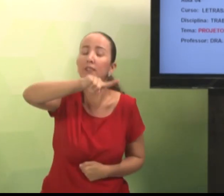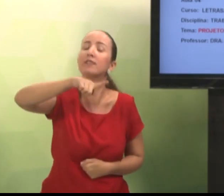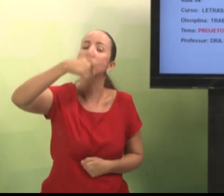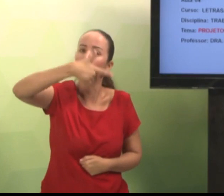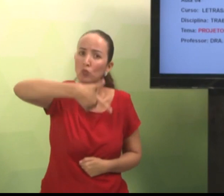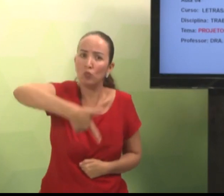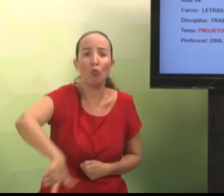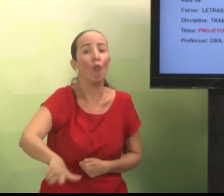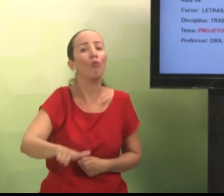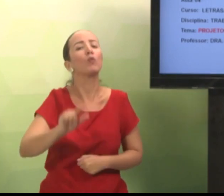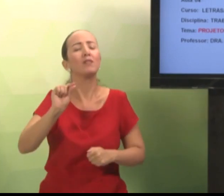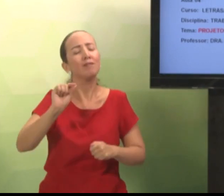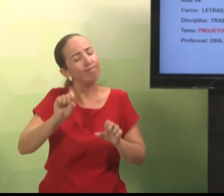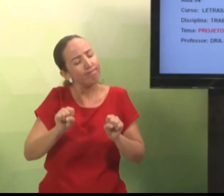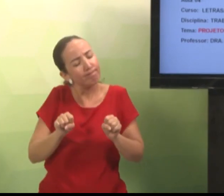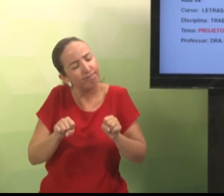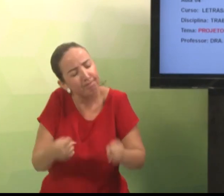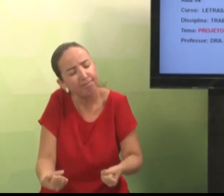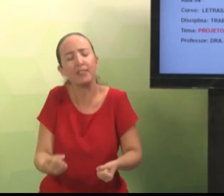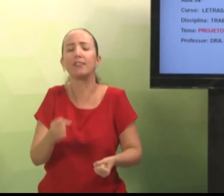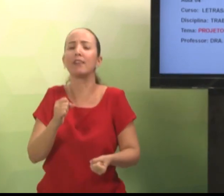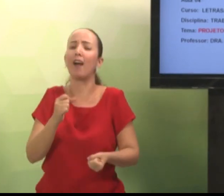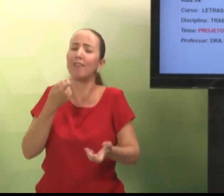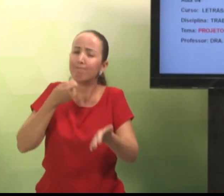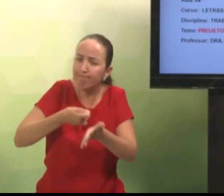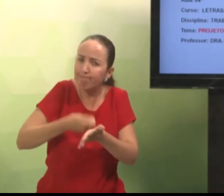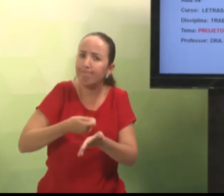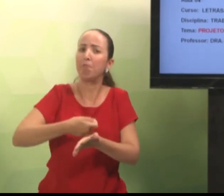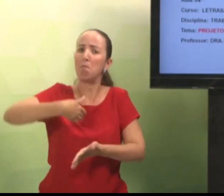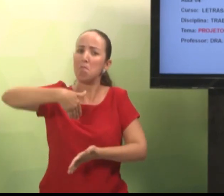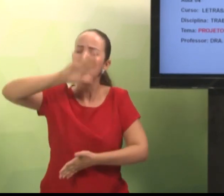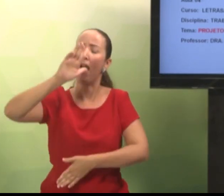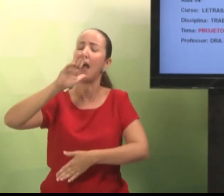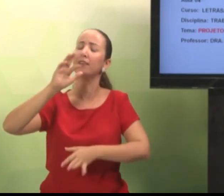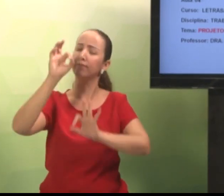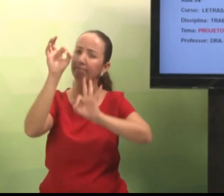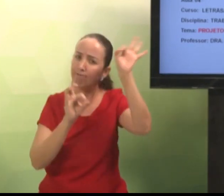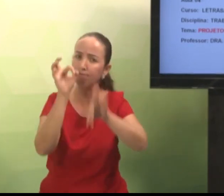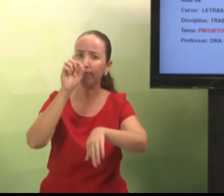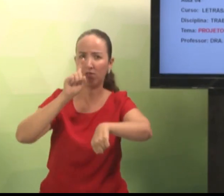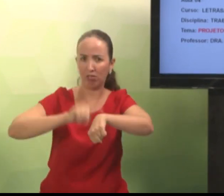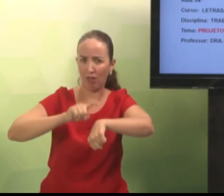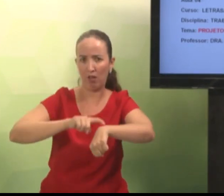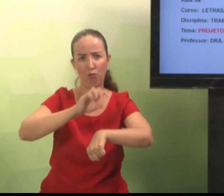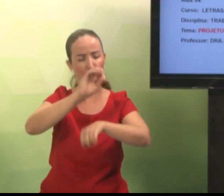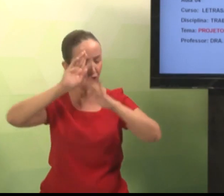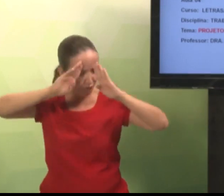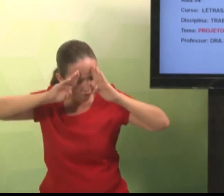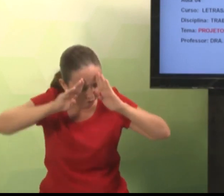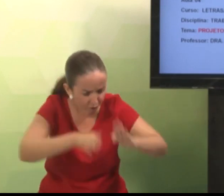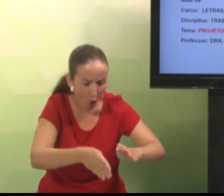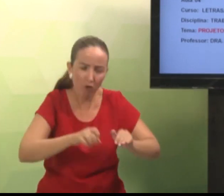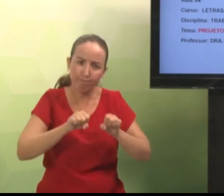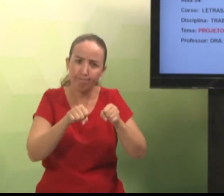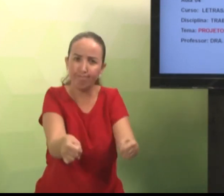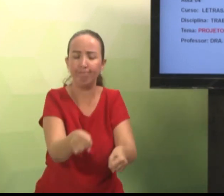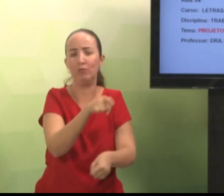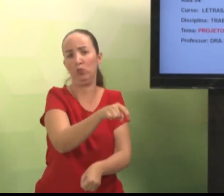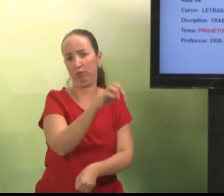peço a vocês que se esforcem, organizem-se, organizem o seu